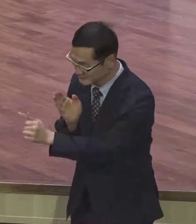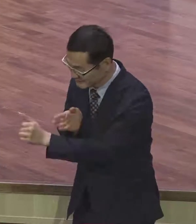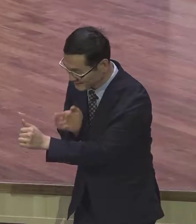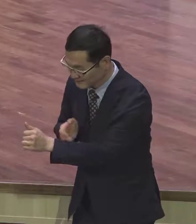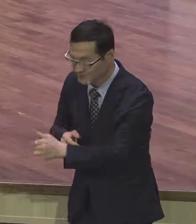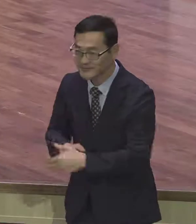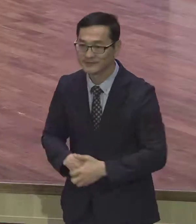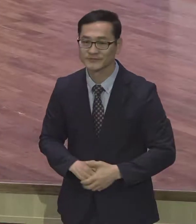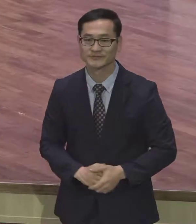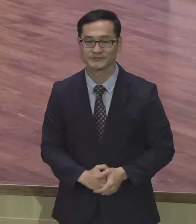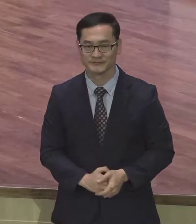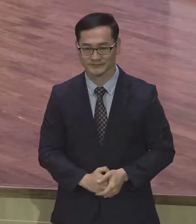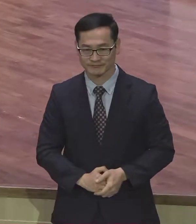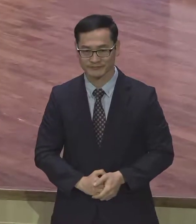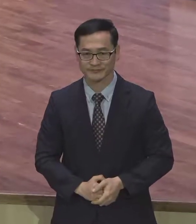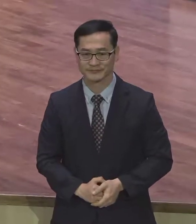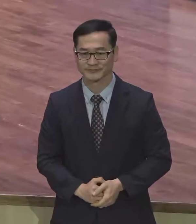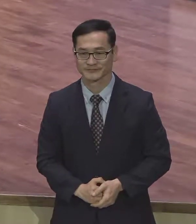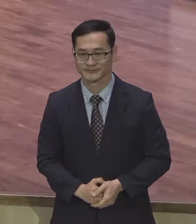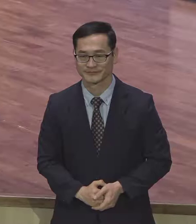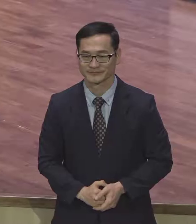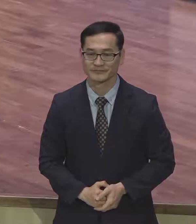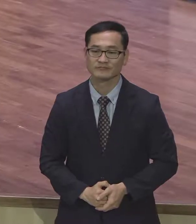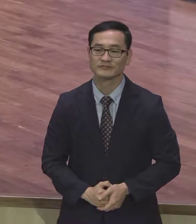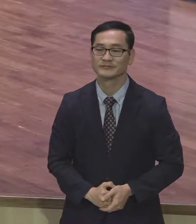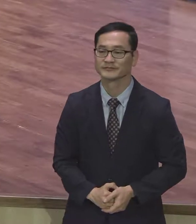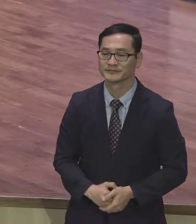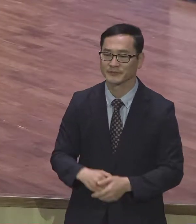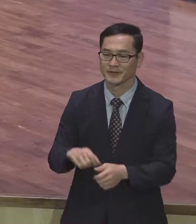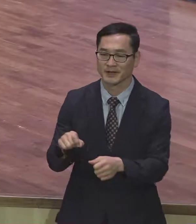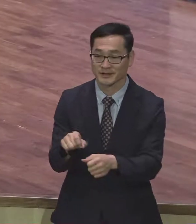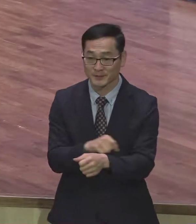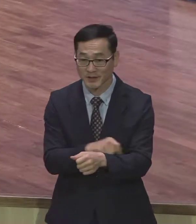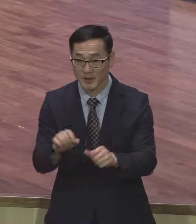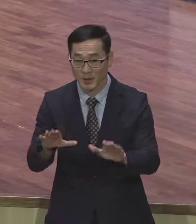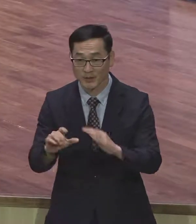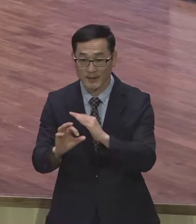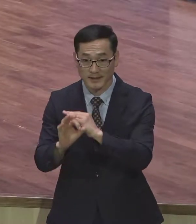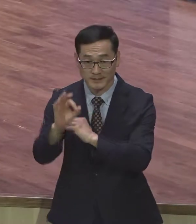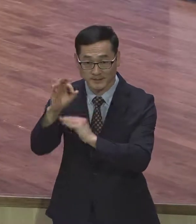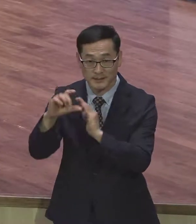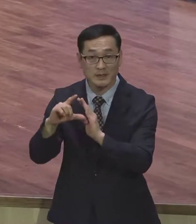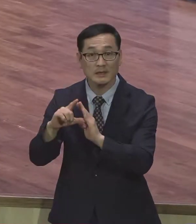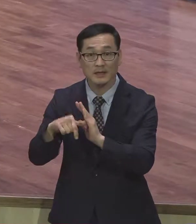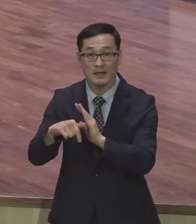특별히 오늘 아침에 제가 또 사진을 받았네요. 오늘